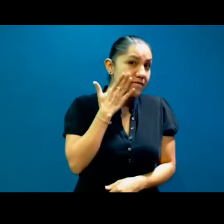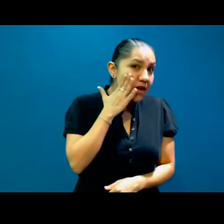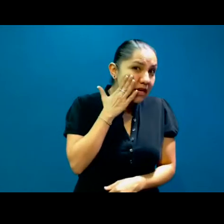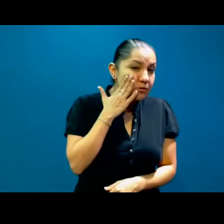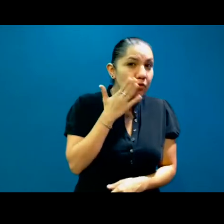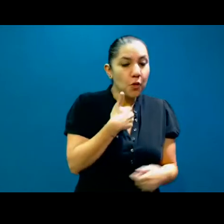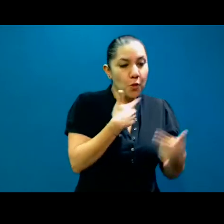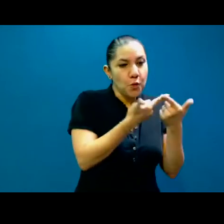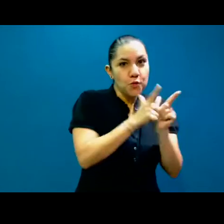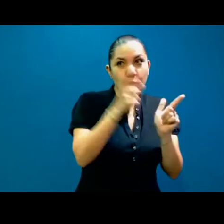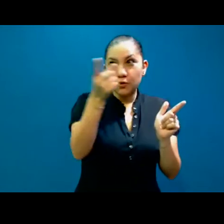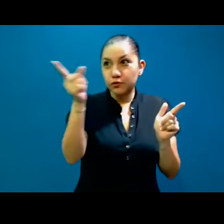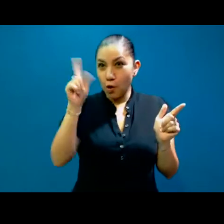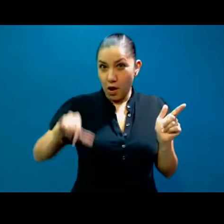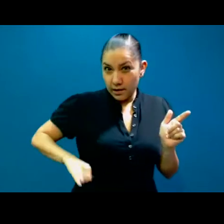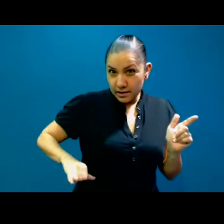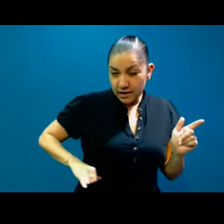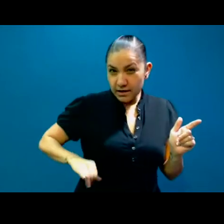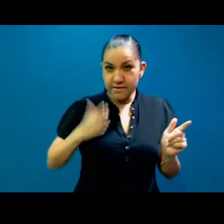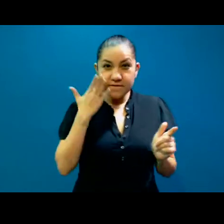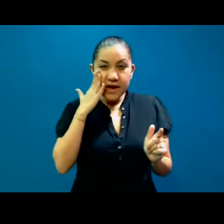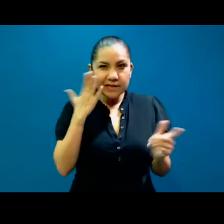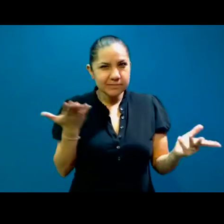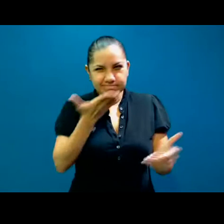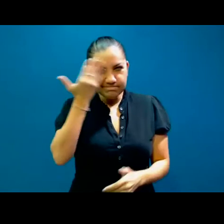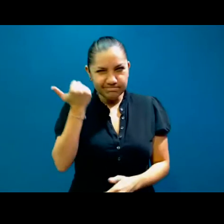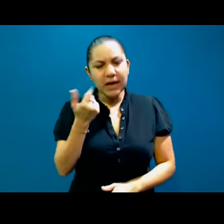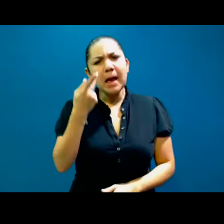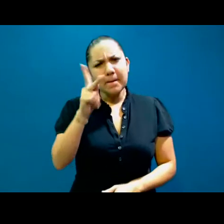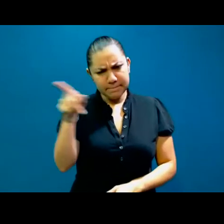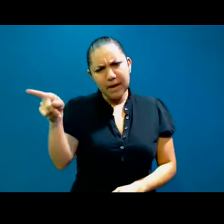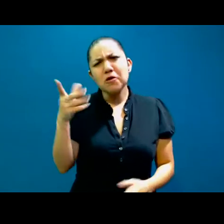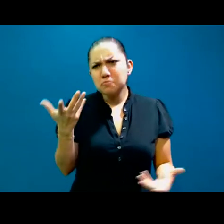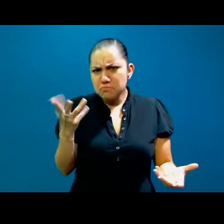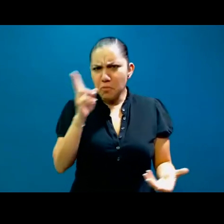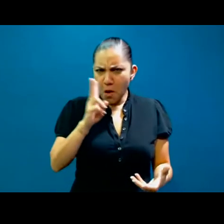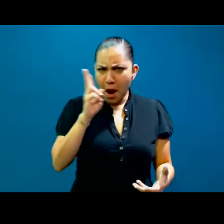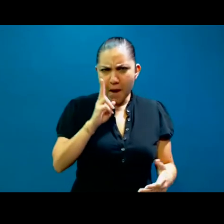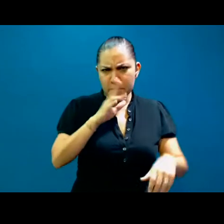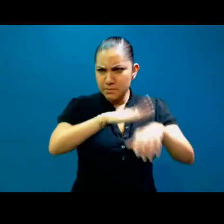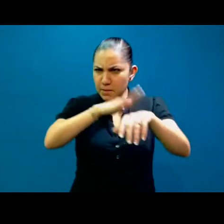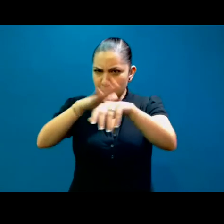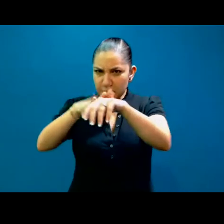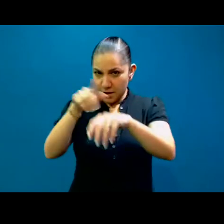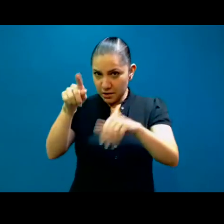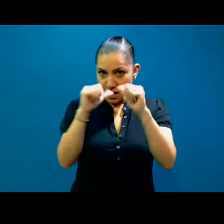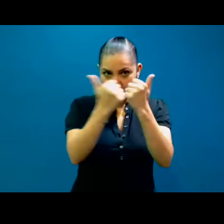importa? Pero la gente aceptó y ya hemos estado,